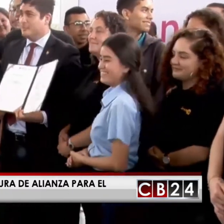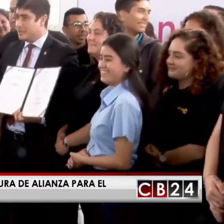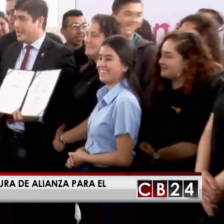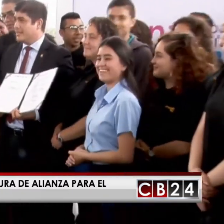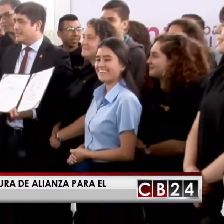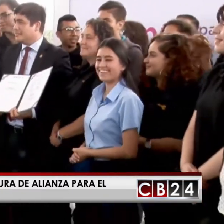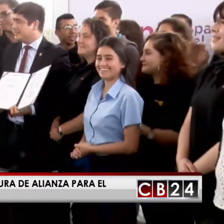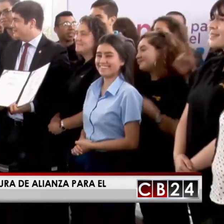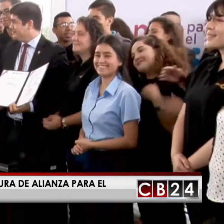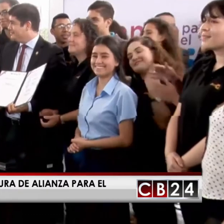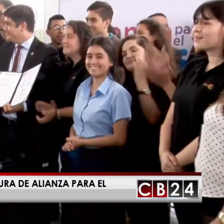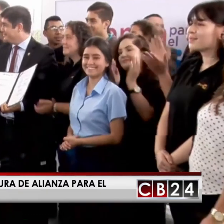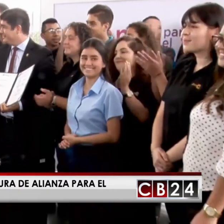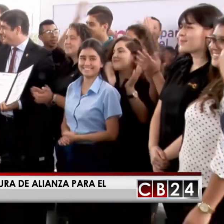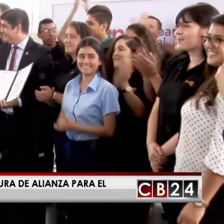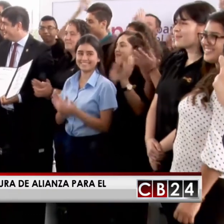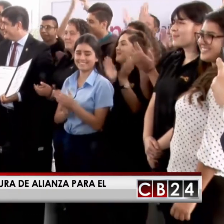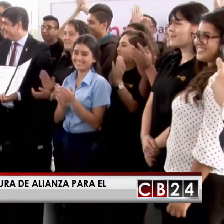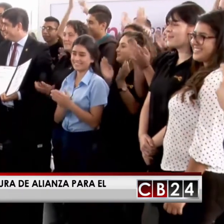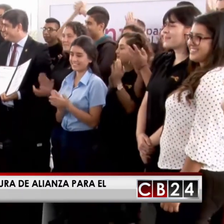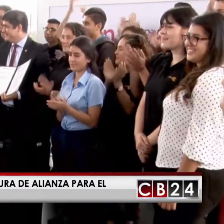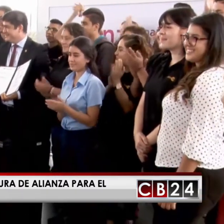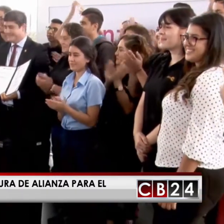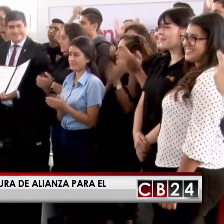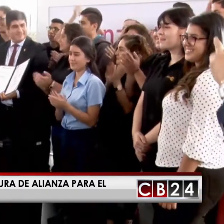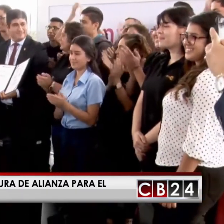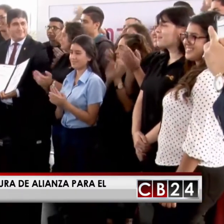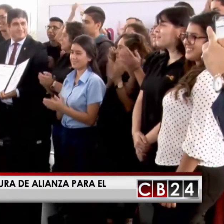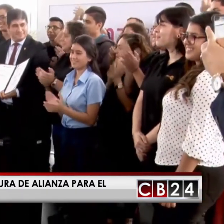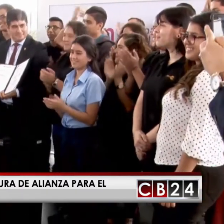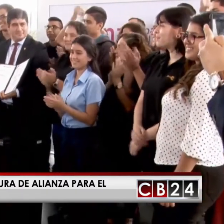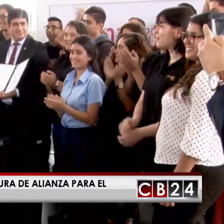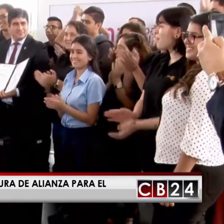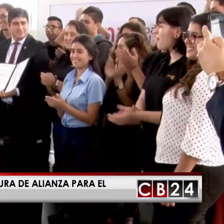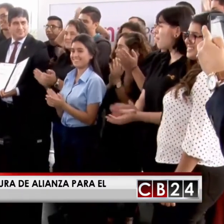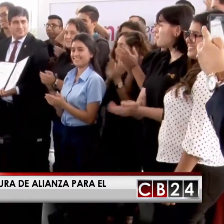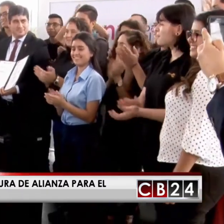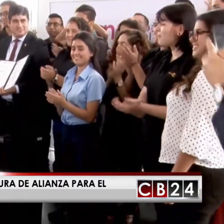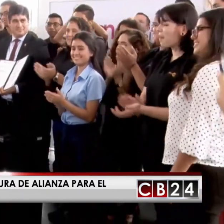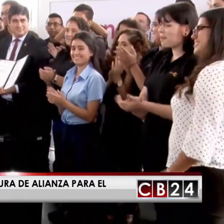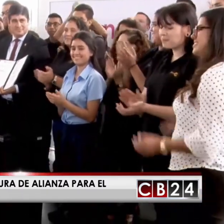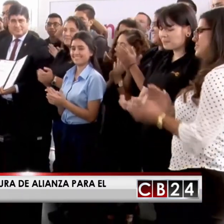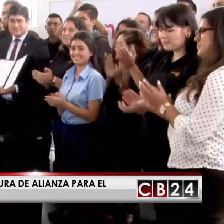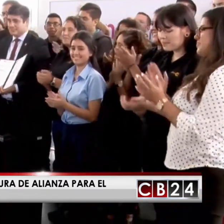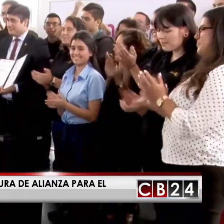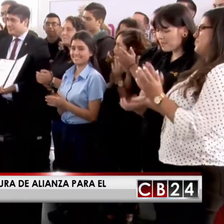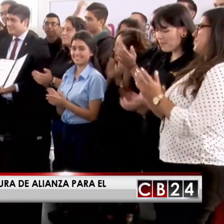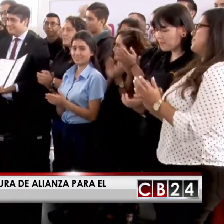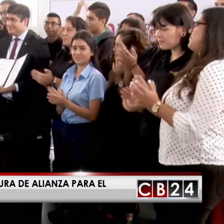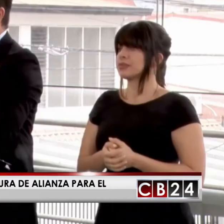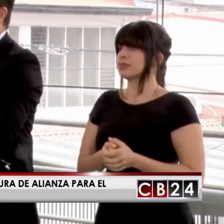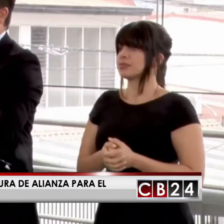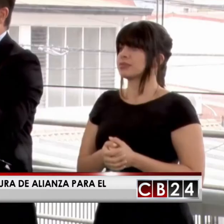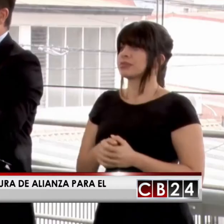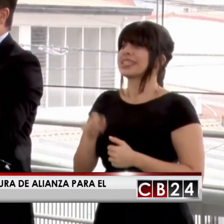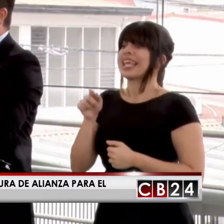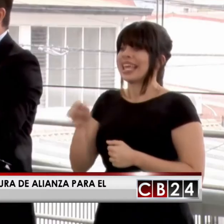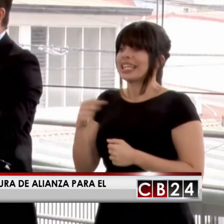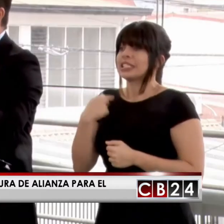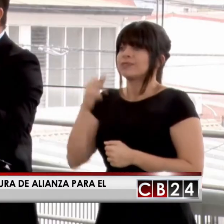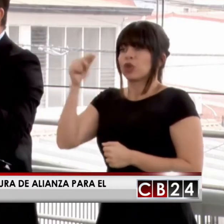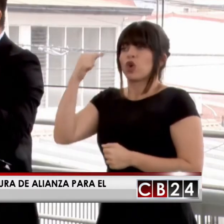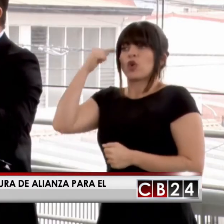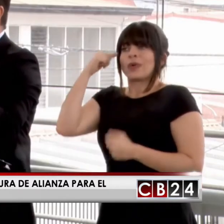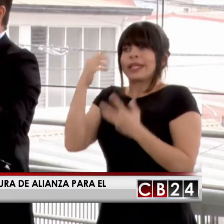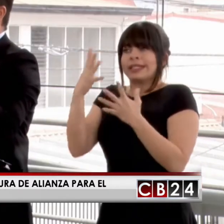compartirla como lengua nos permite comunicarnos de manera más fluida. Y esa es la aspiración del